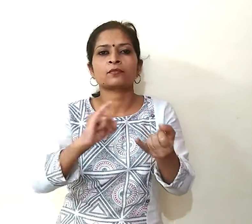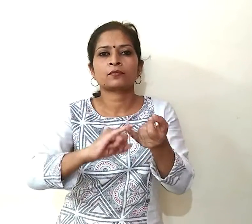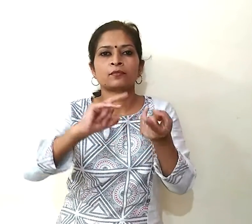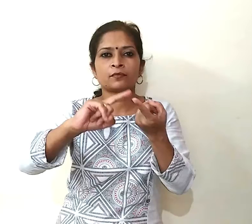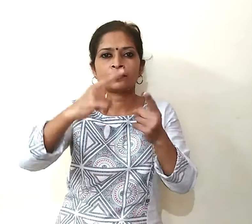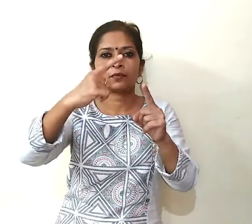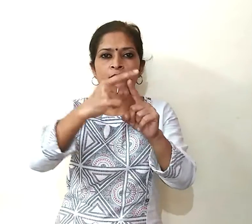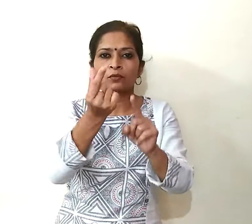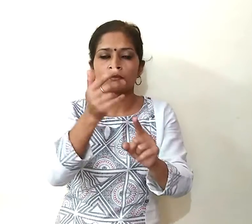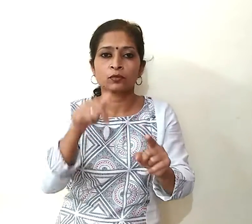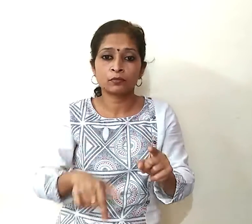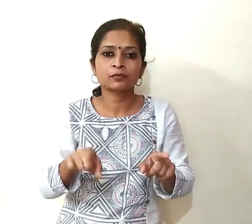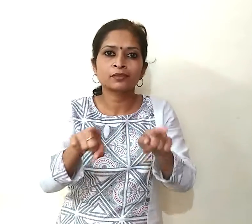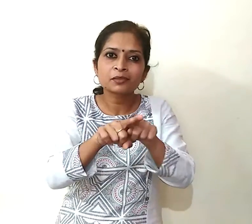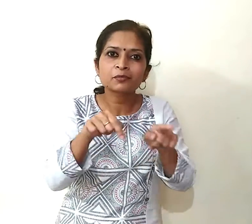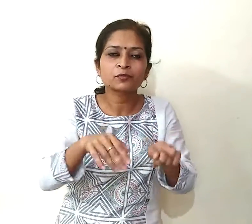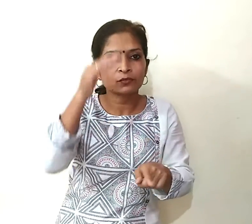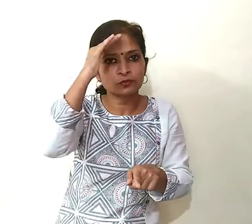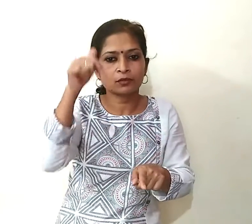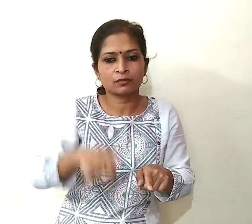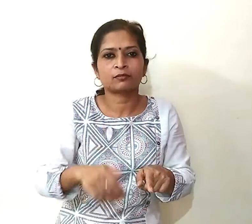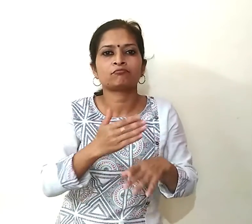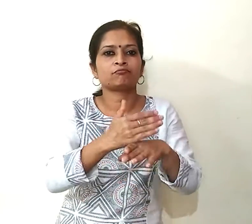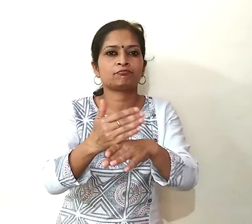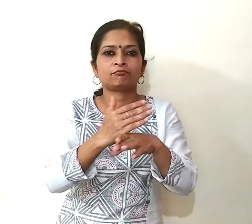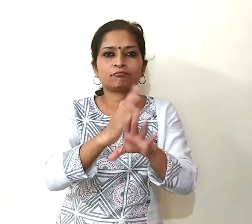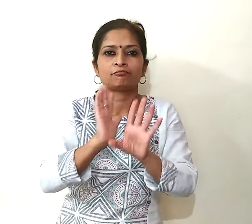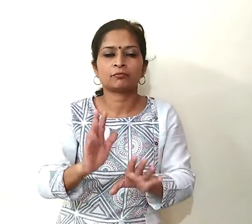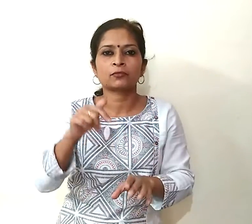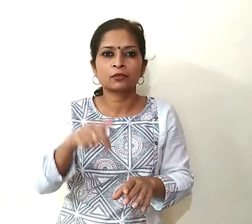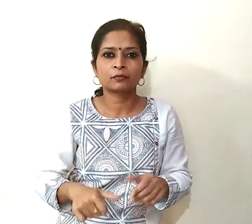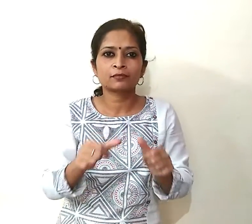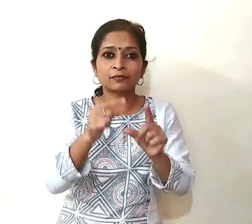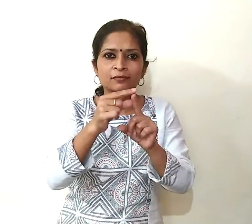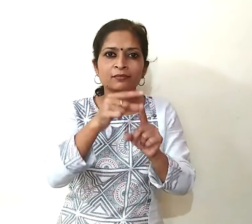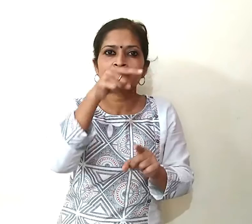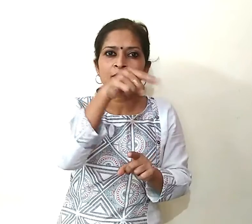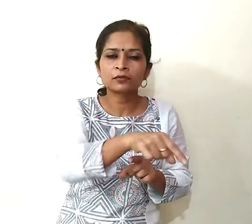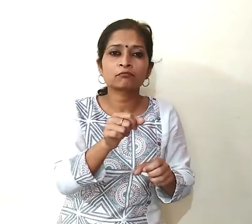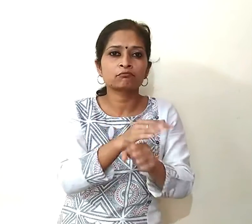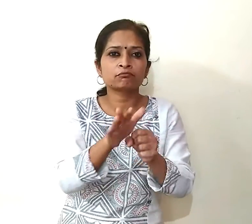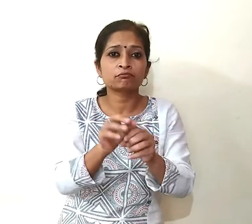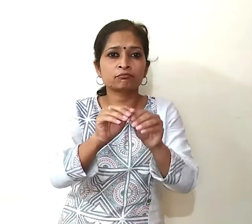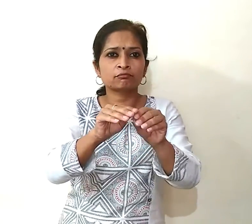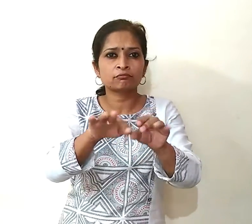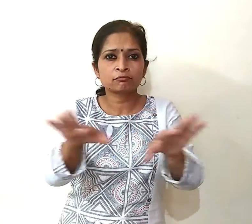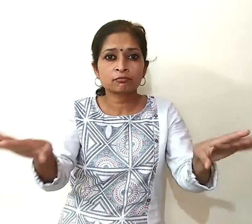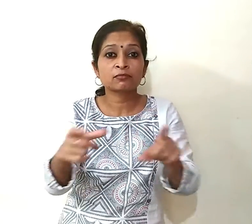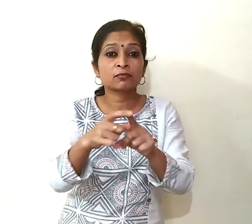मैं आप सब के साथ साजह करने जा रही हूँ आरोग्यसेतू आप लोगों को कॉरोना वाइडस संक्रमन के खत्रों से